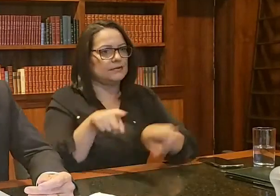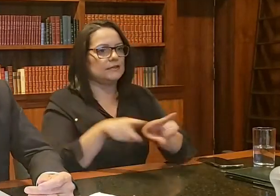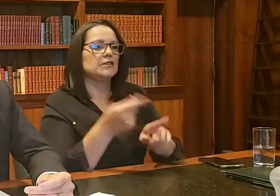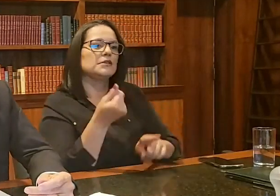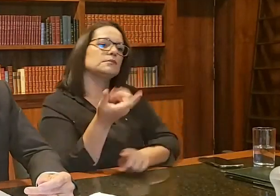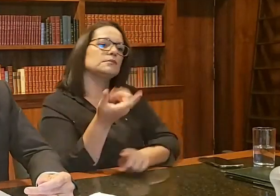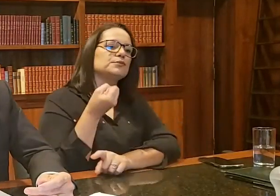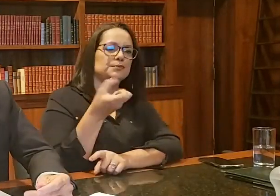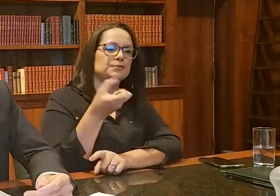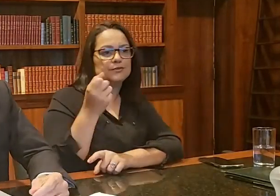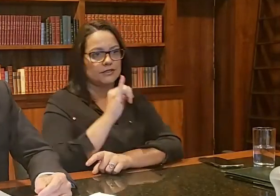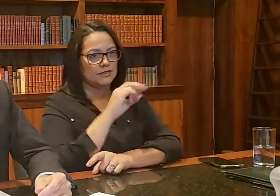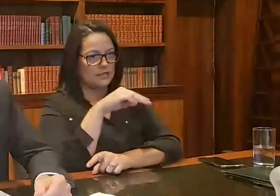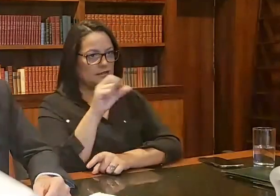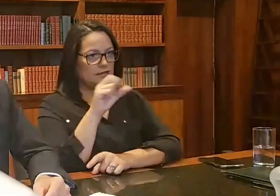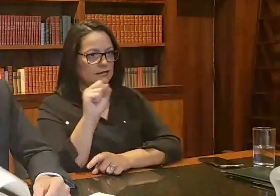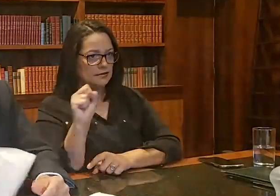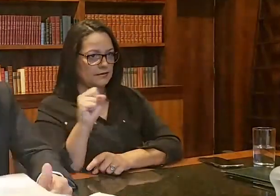pensionistas do INSS.